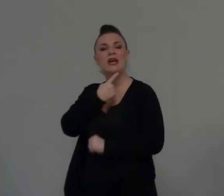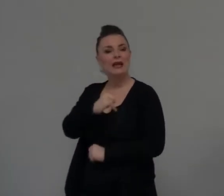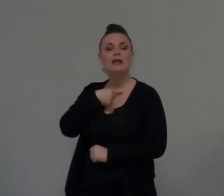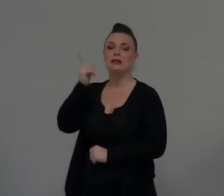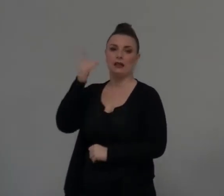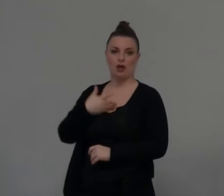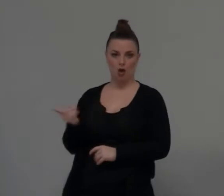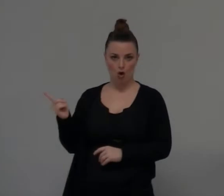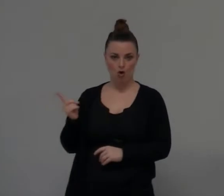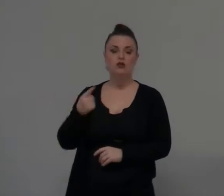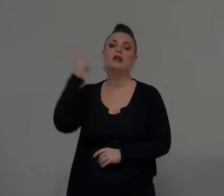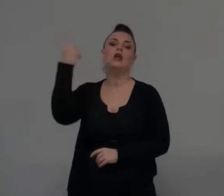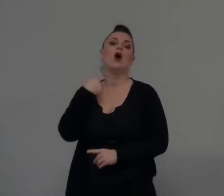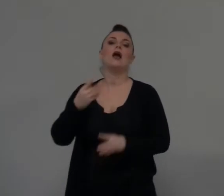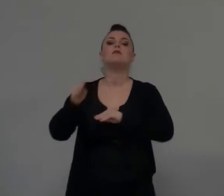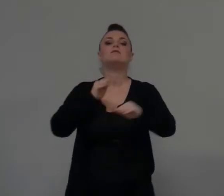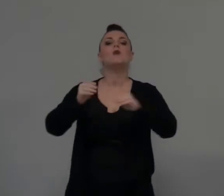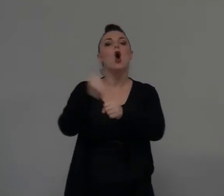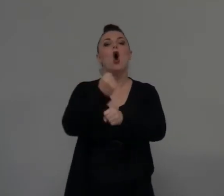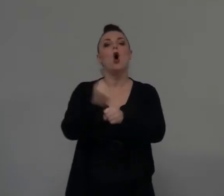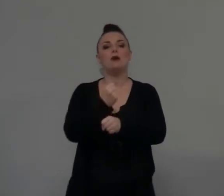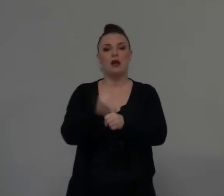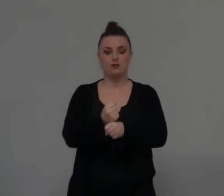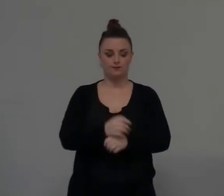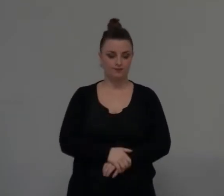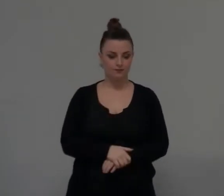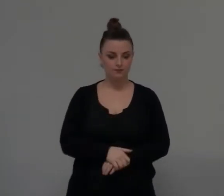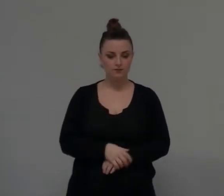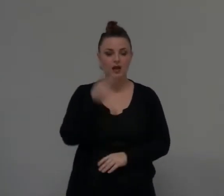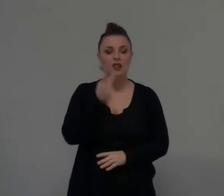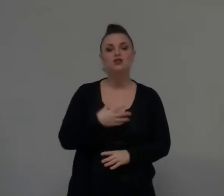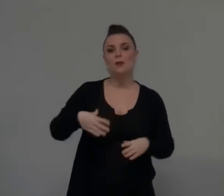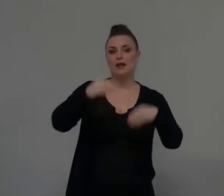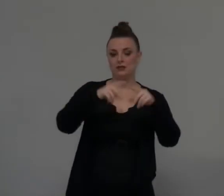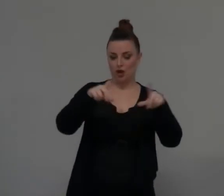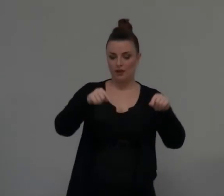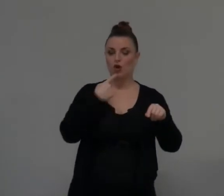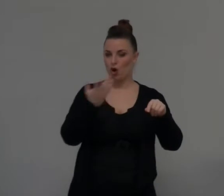che succede all'inizio del capitolo. Allora,